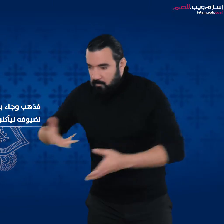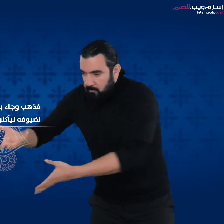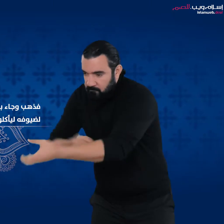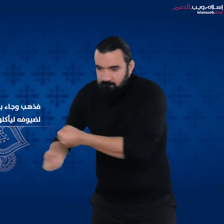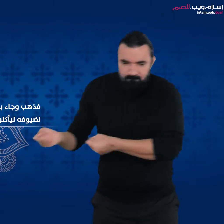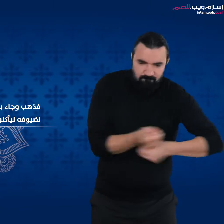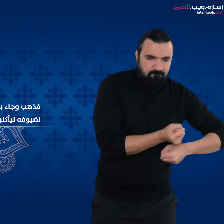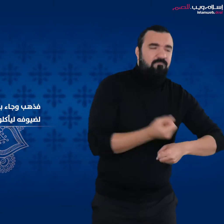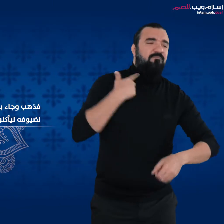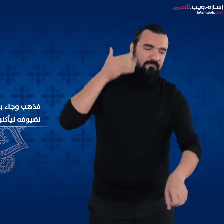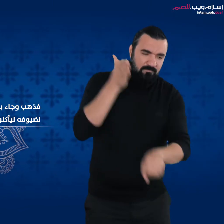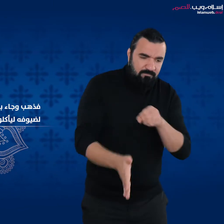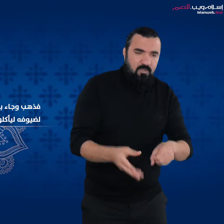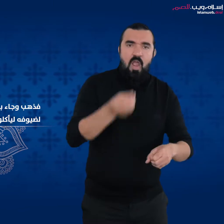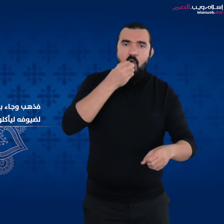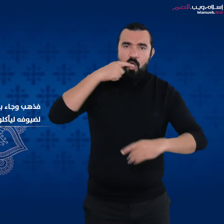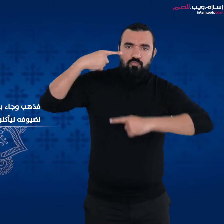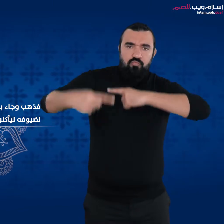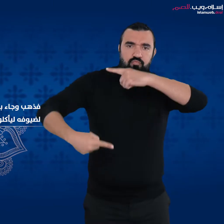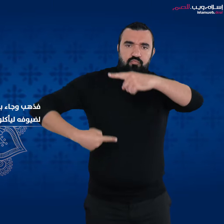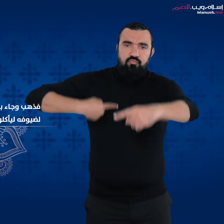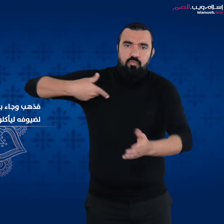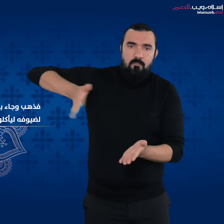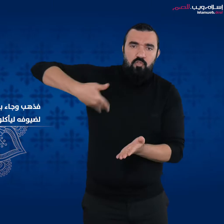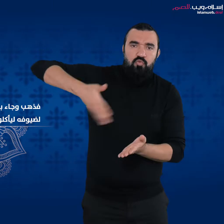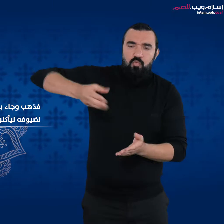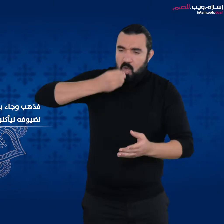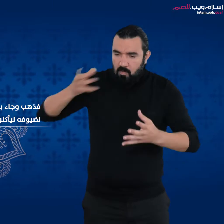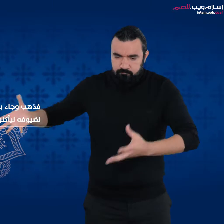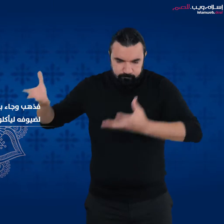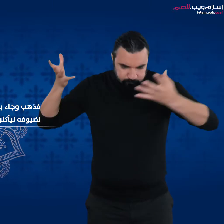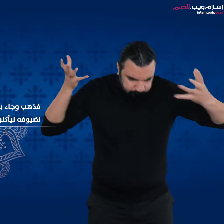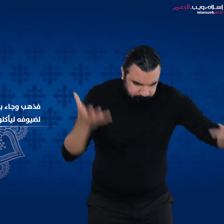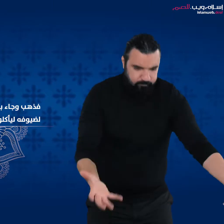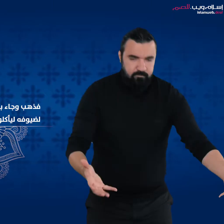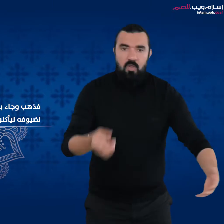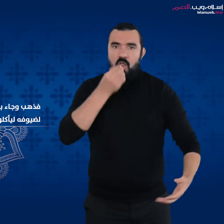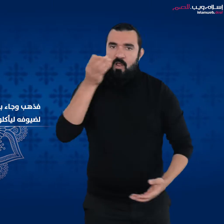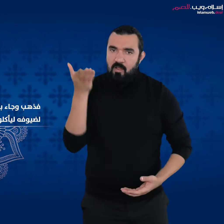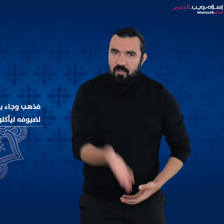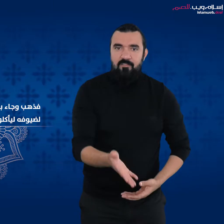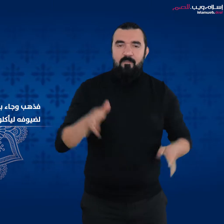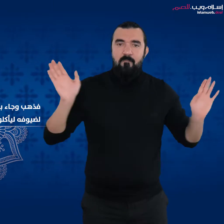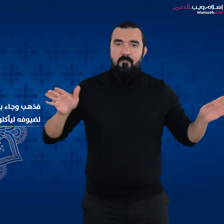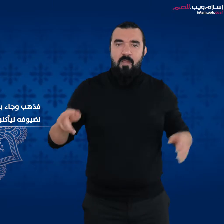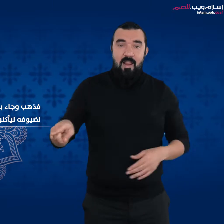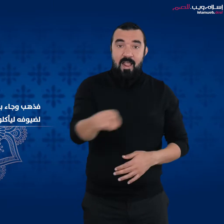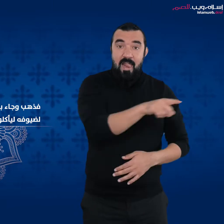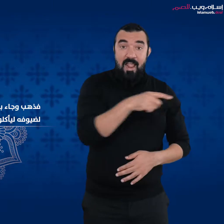وقدمه لضيوفه ليأكلوا منه ظنا